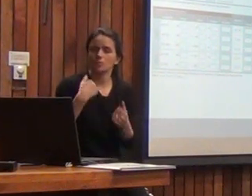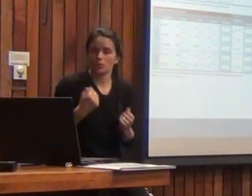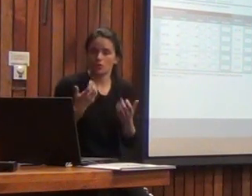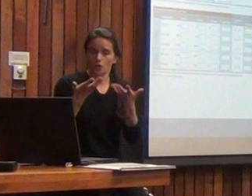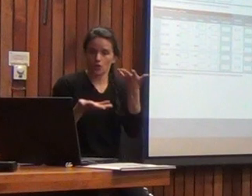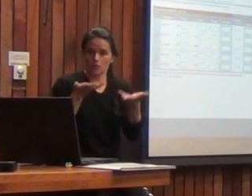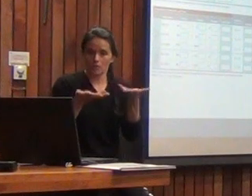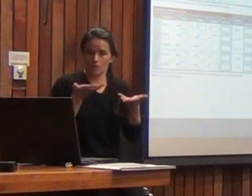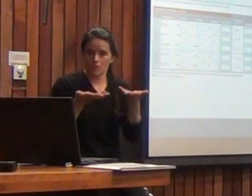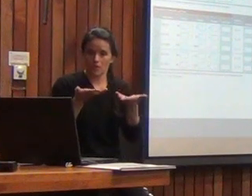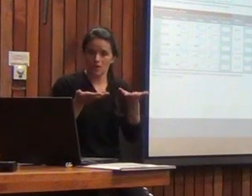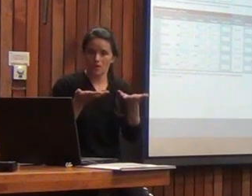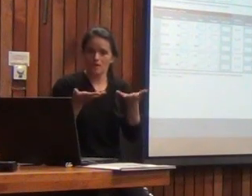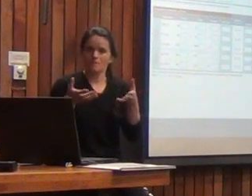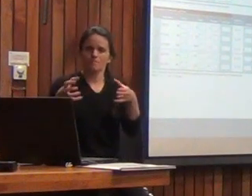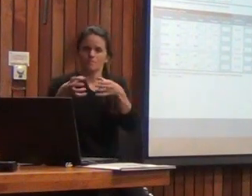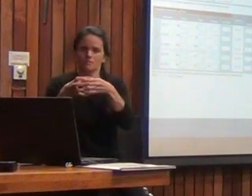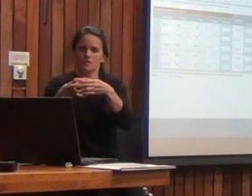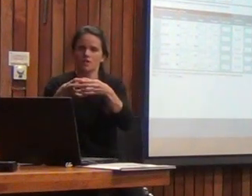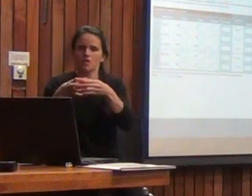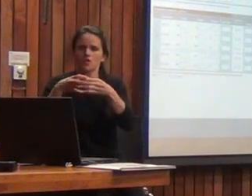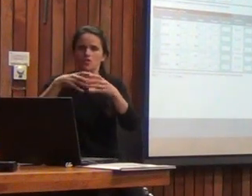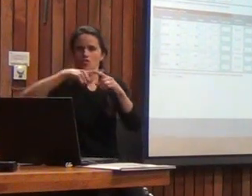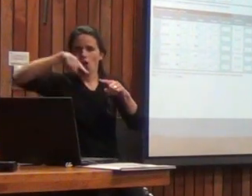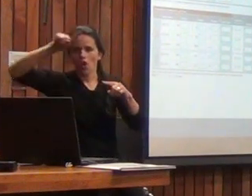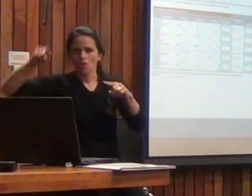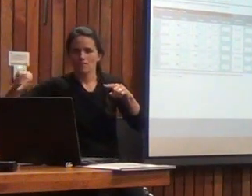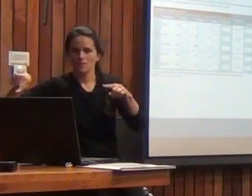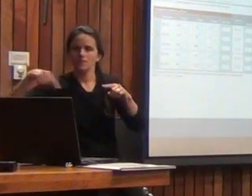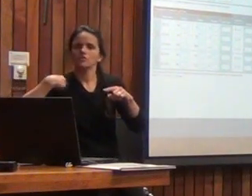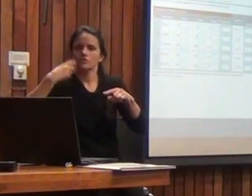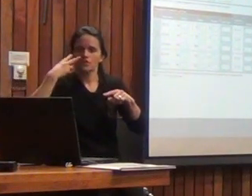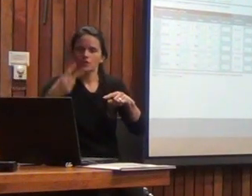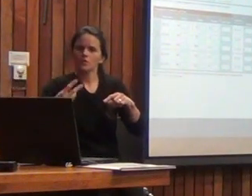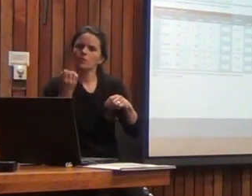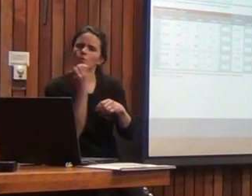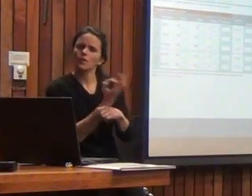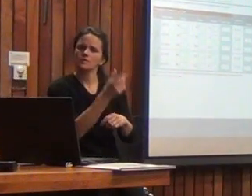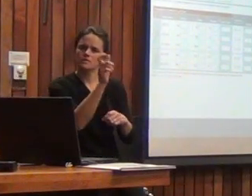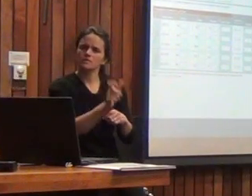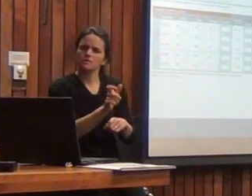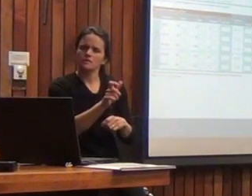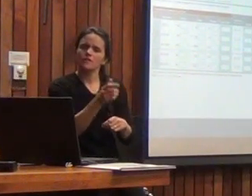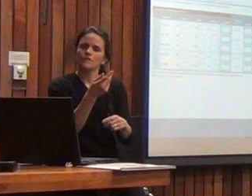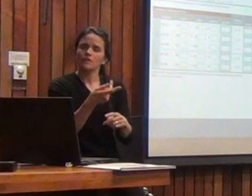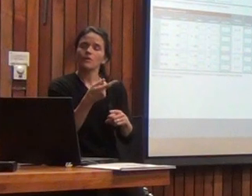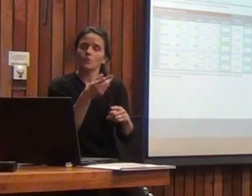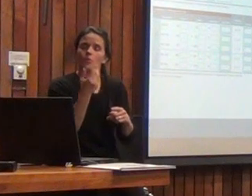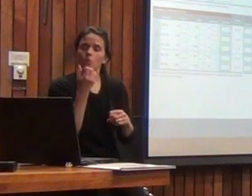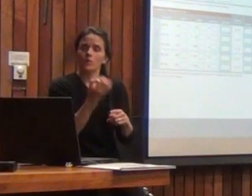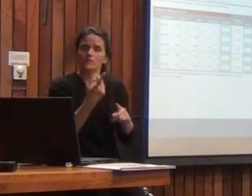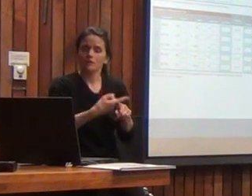con la muestra normativa cuántas veces nuestro sujeto realizó distintos